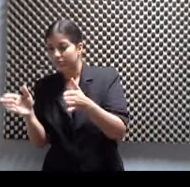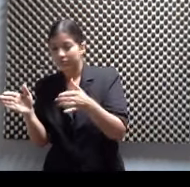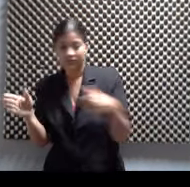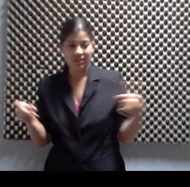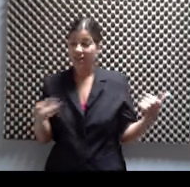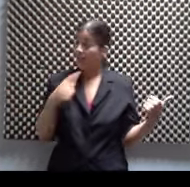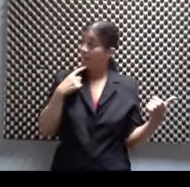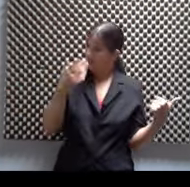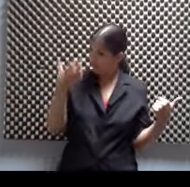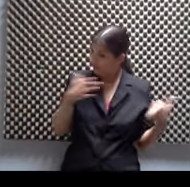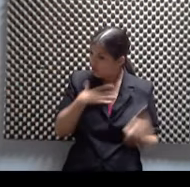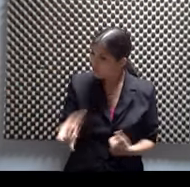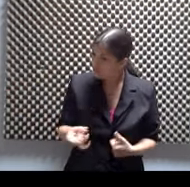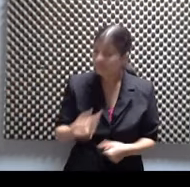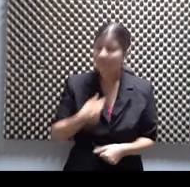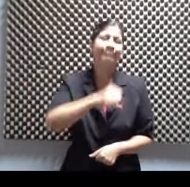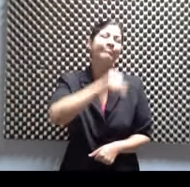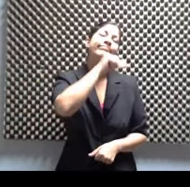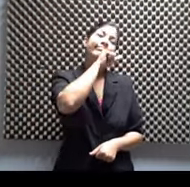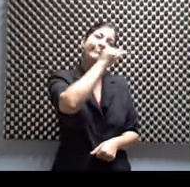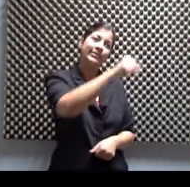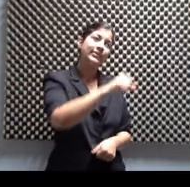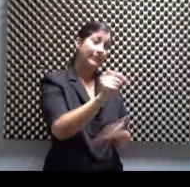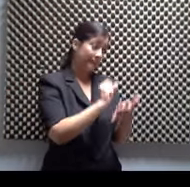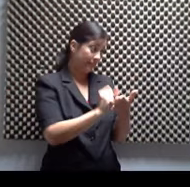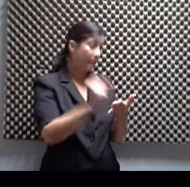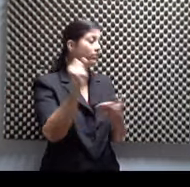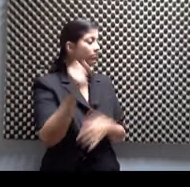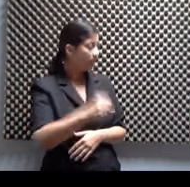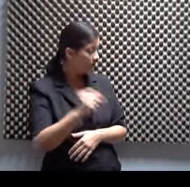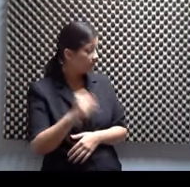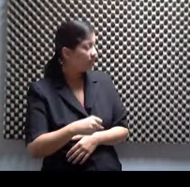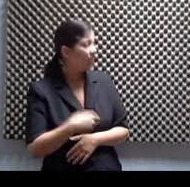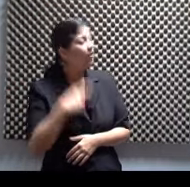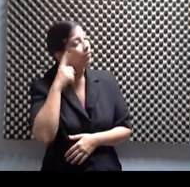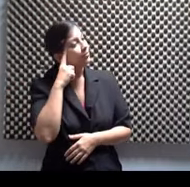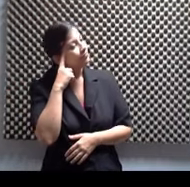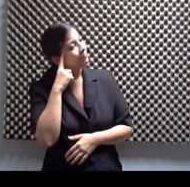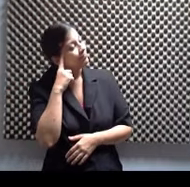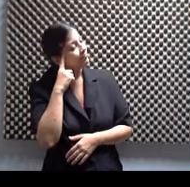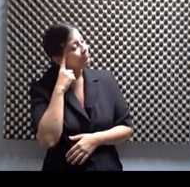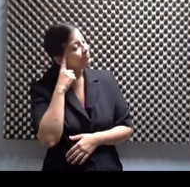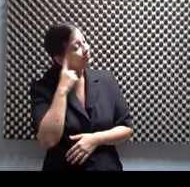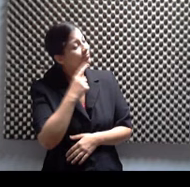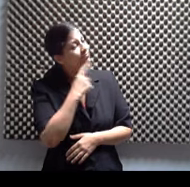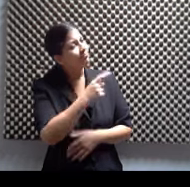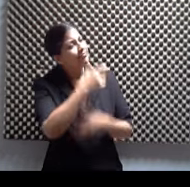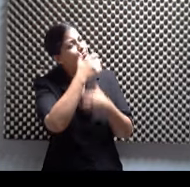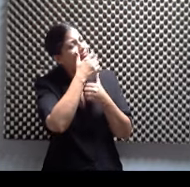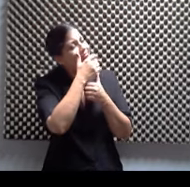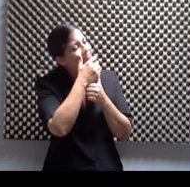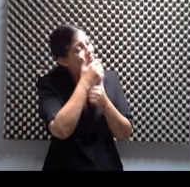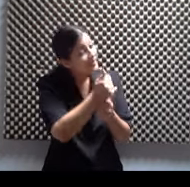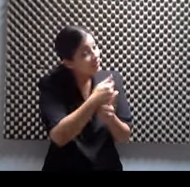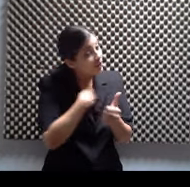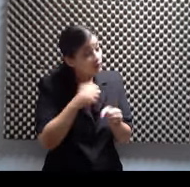Me gusta, me encanta escribir. Y pienso que es bien interesante el haber trabajado como actor